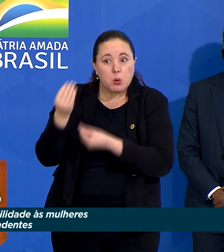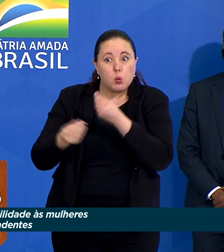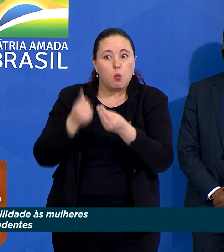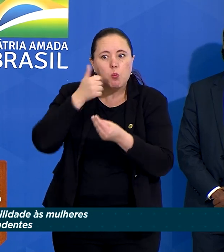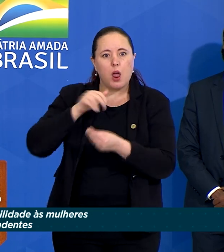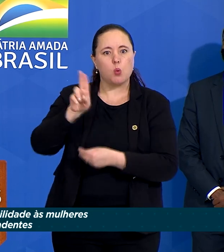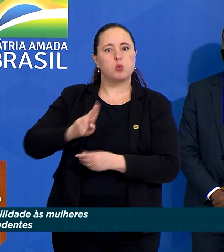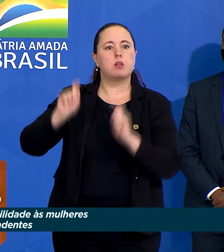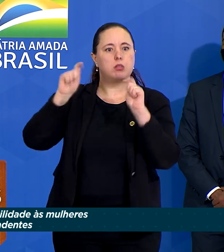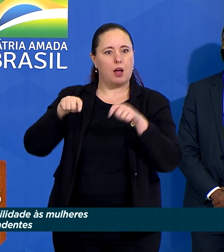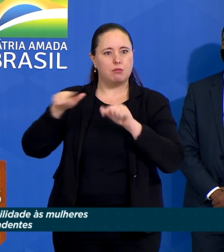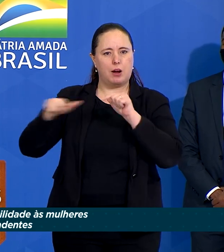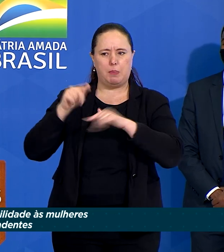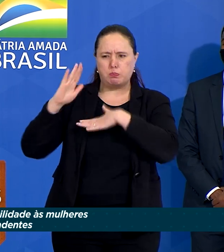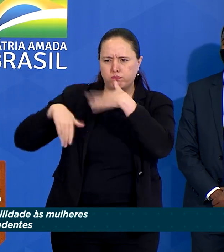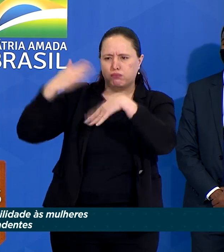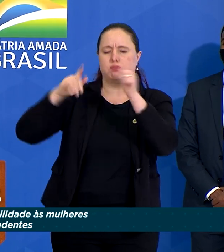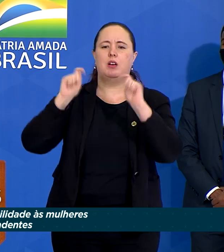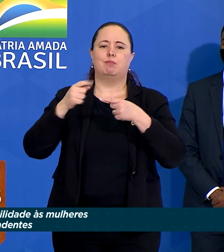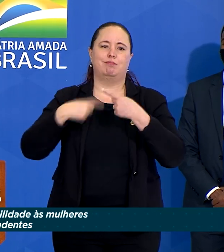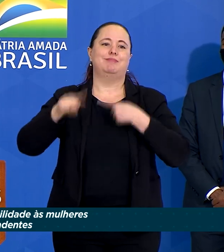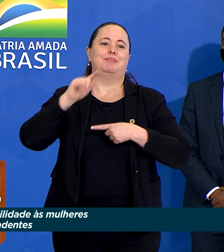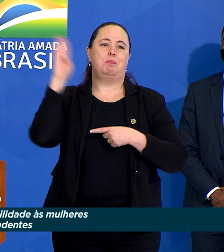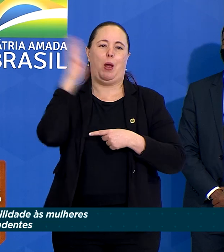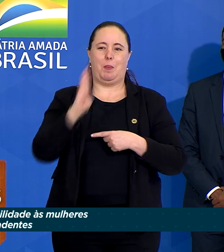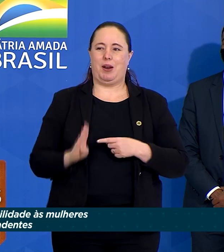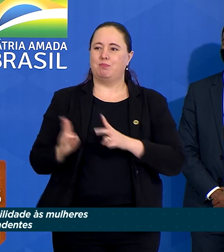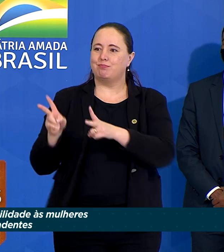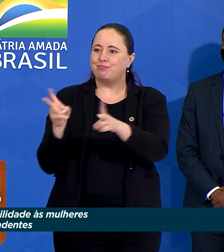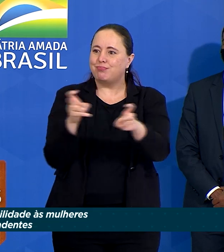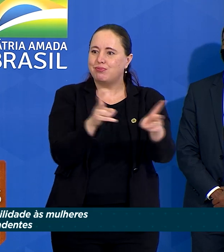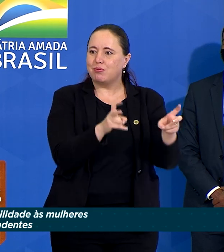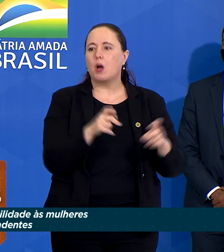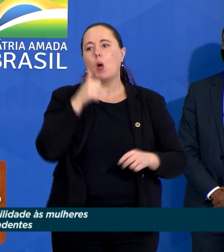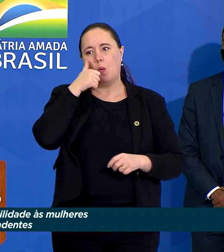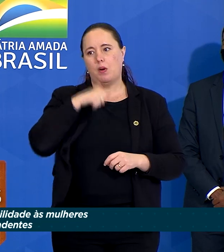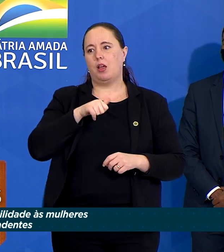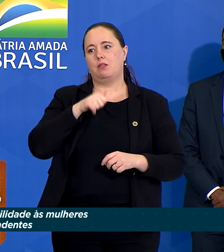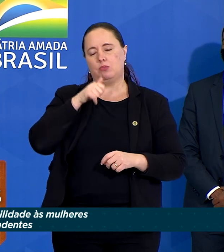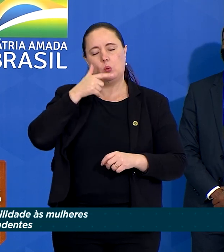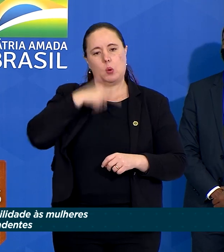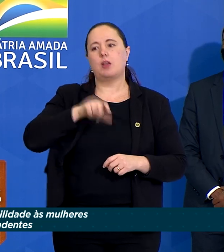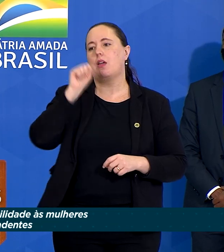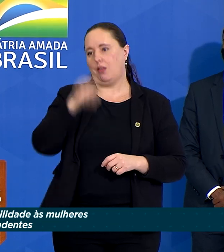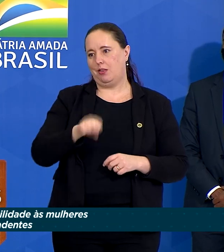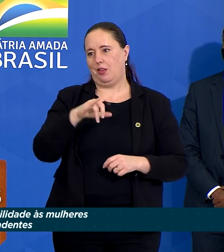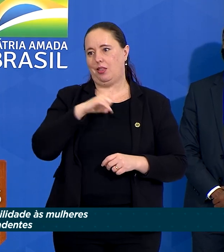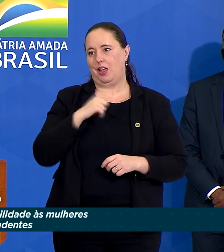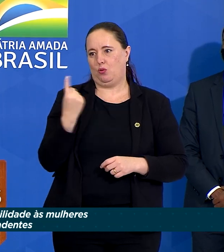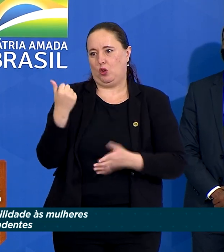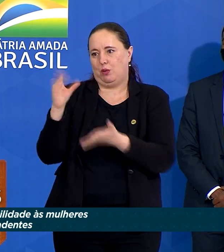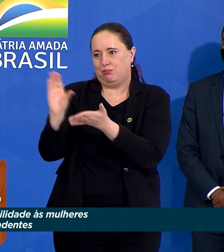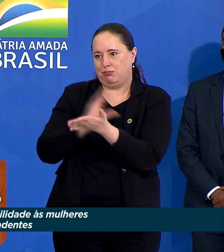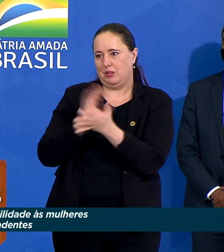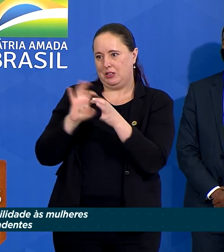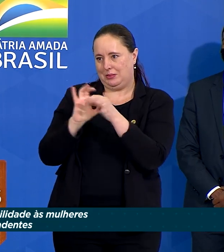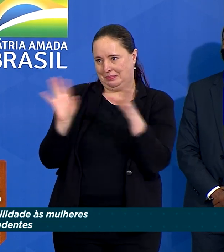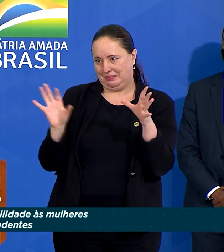incrível que a gente vê aí por todo o Brasil, que mulheres comandam quando têm esses recursos